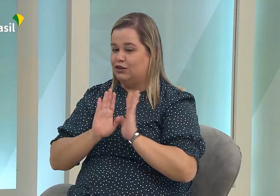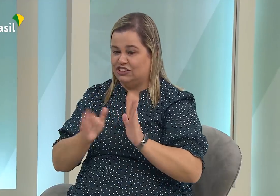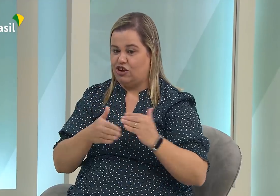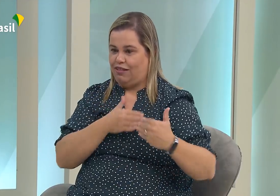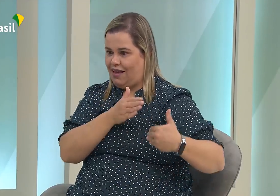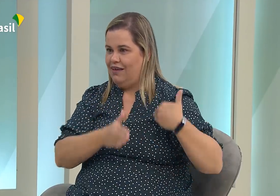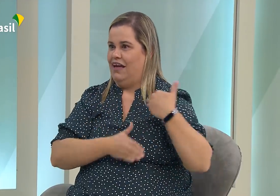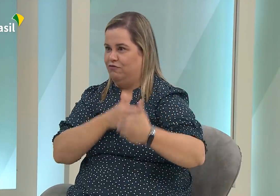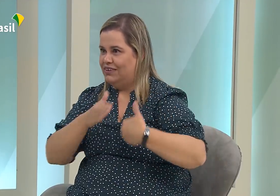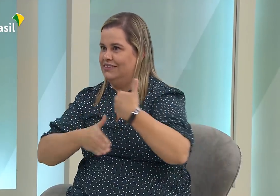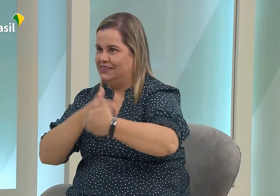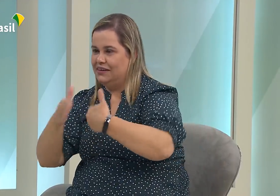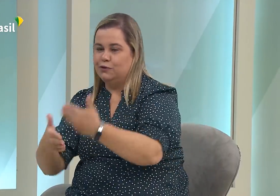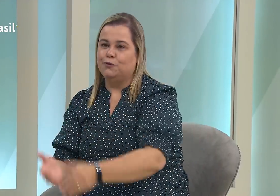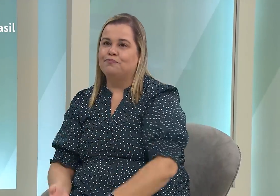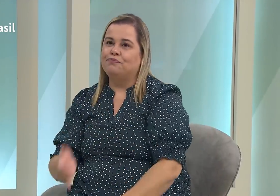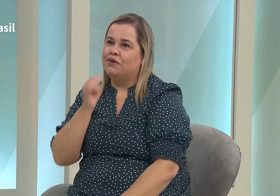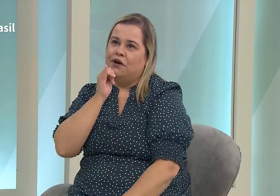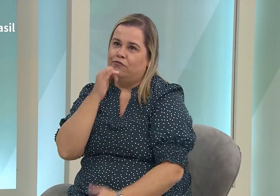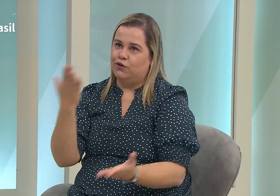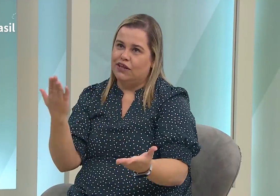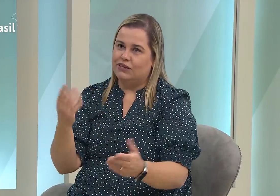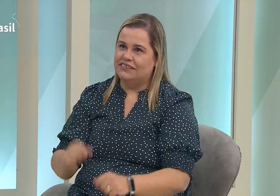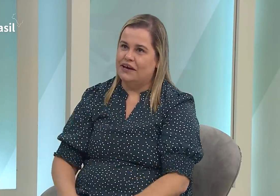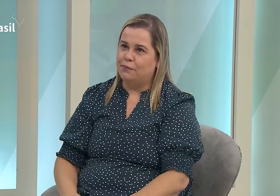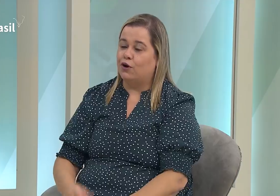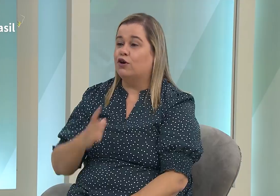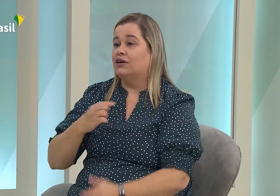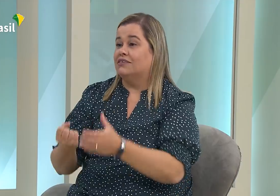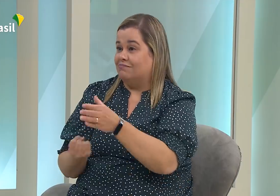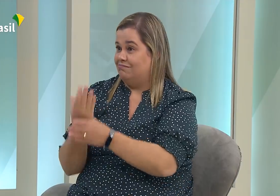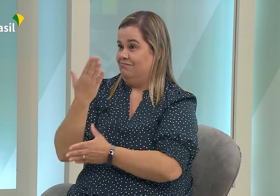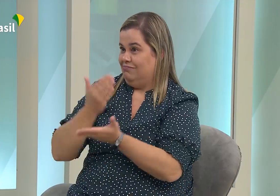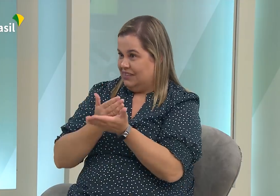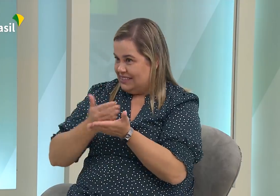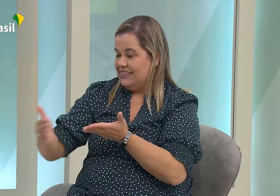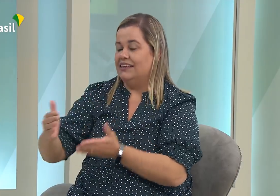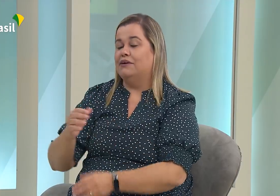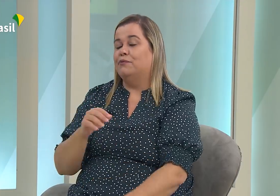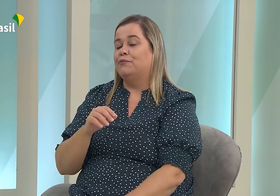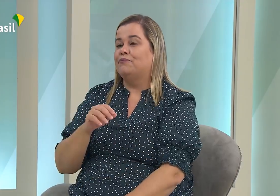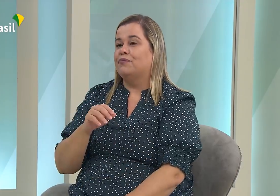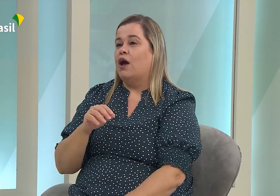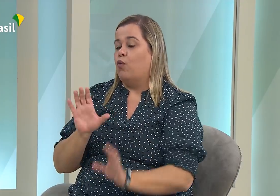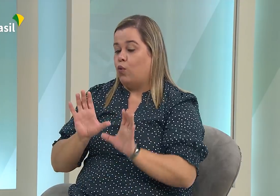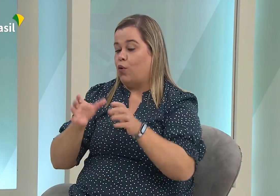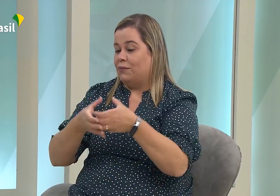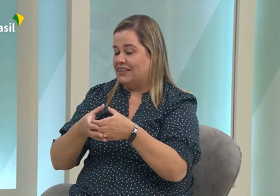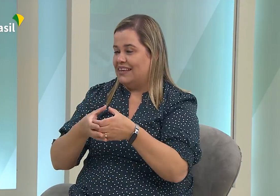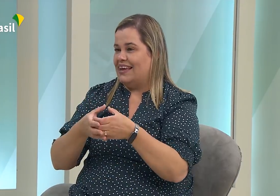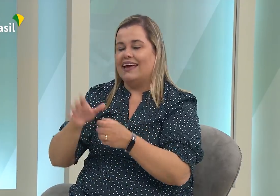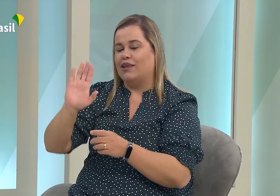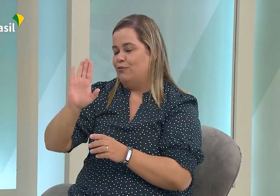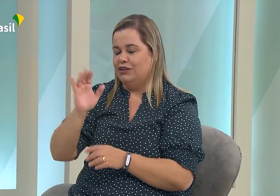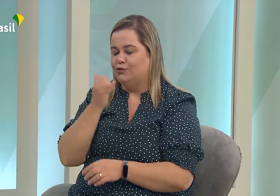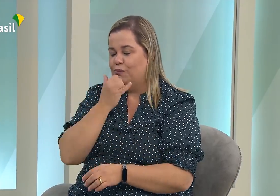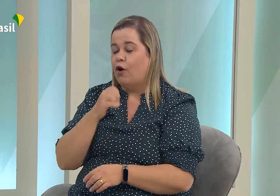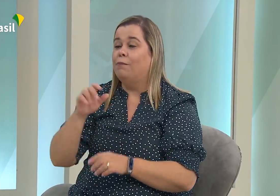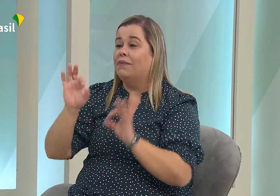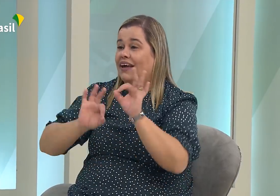Bom, muito obrigada. Temos vários projetos para conversar em outra oportunidade também.